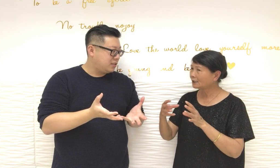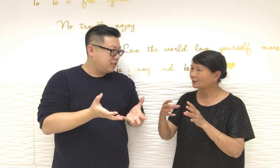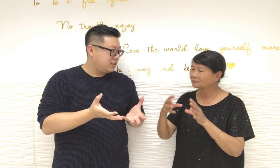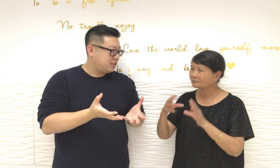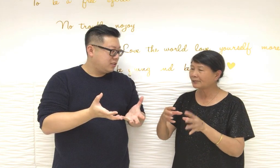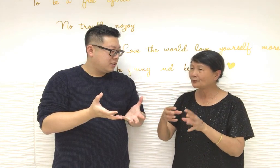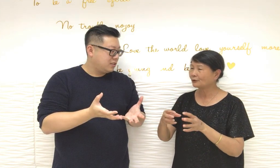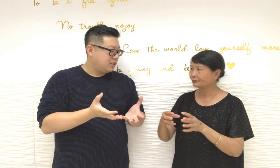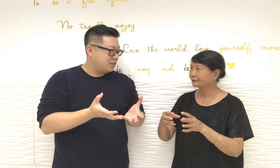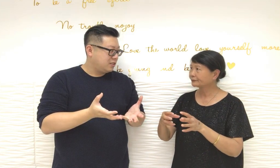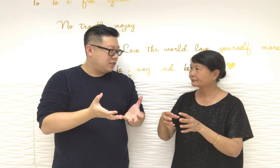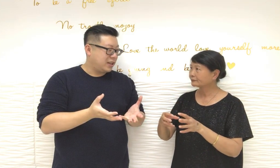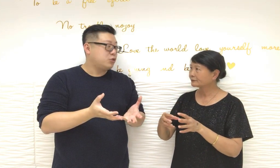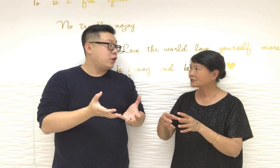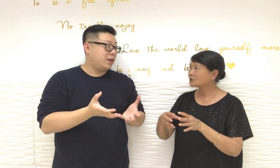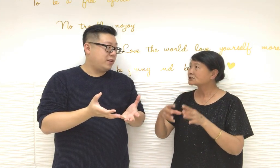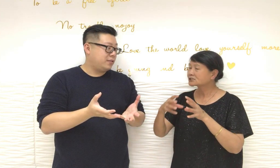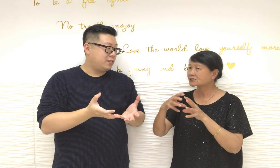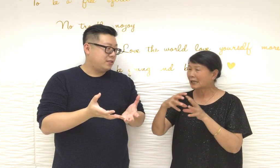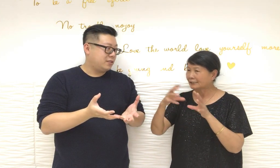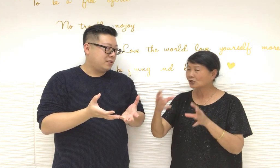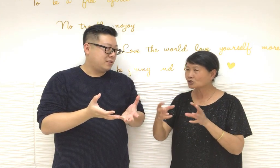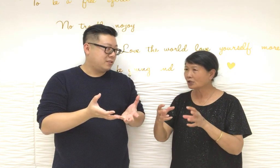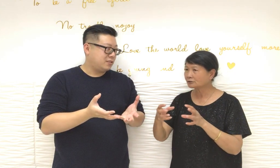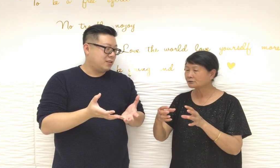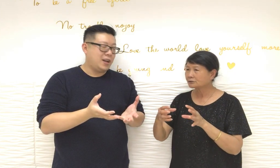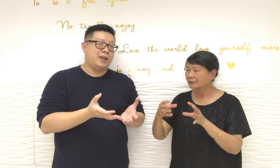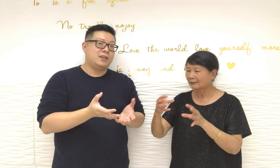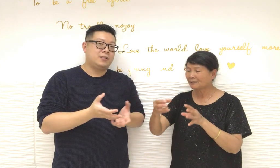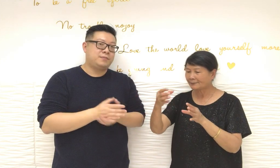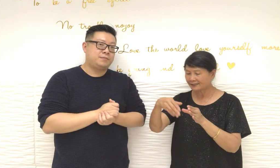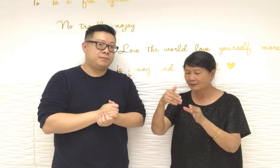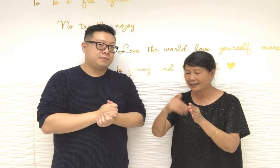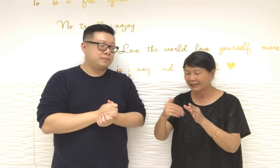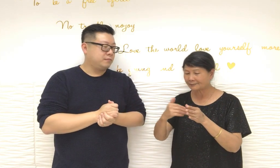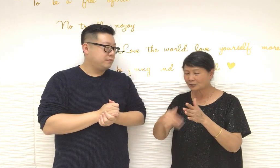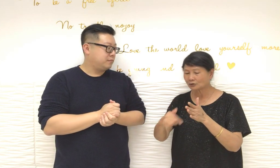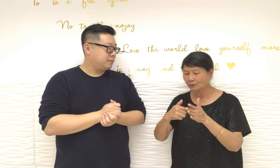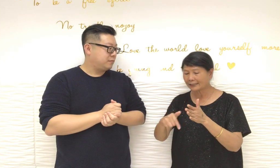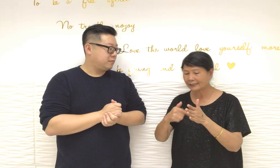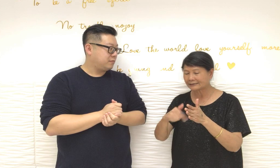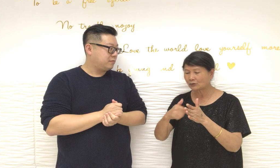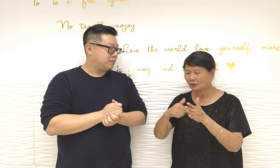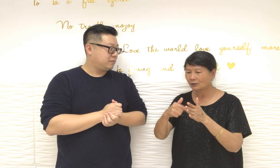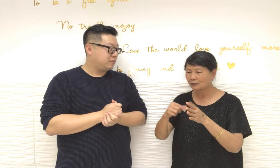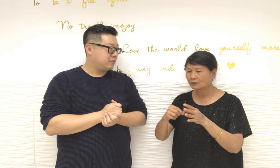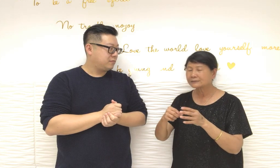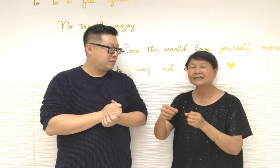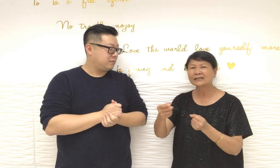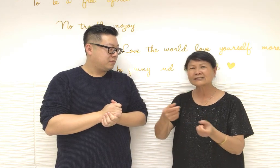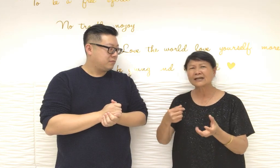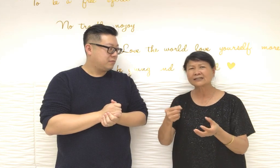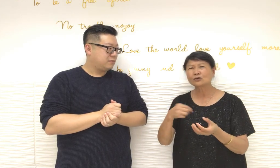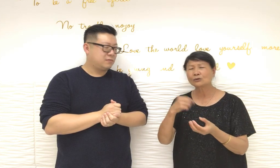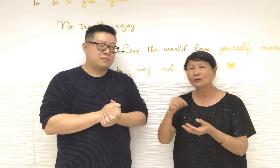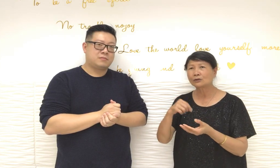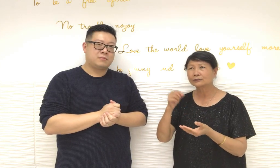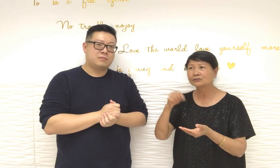不是盤只是一個箱裏一個箱是那皮丘下面那裏是有個即是是那個叫